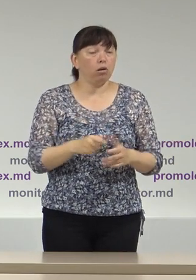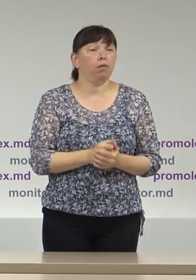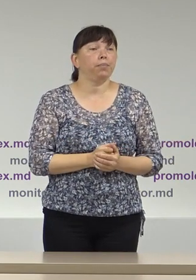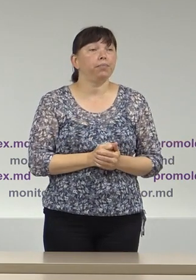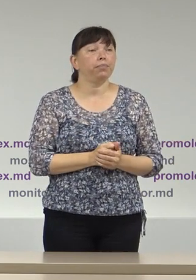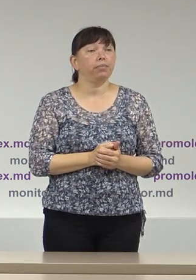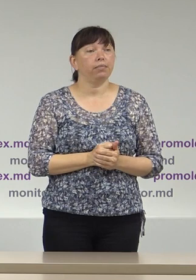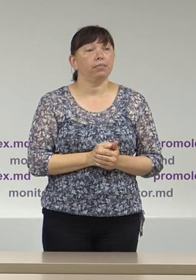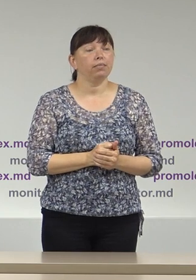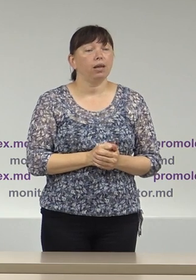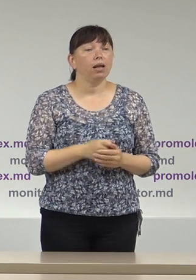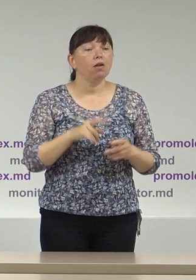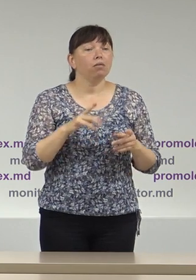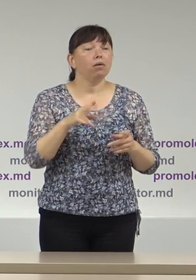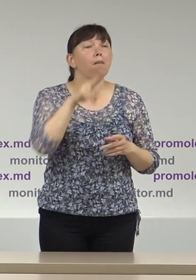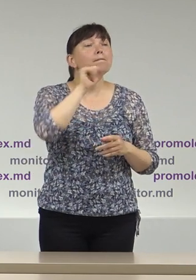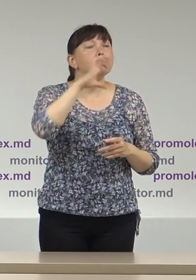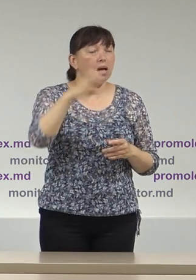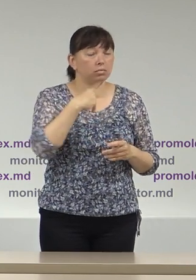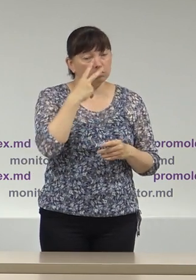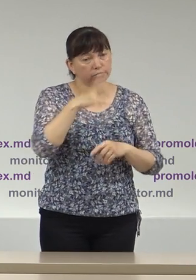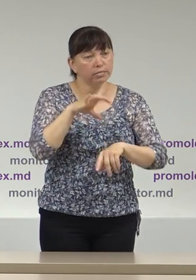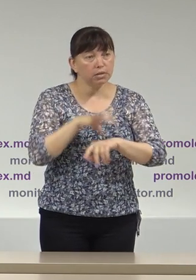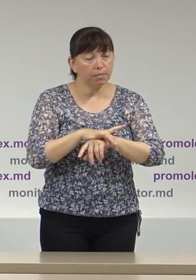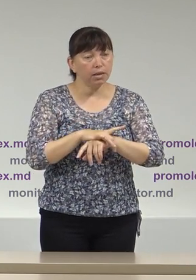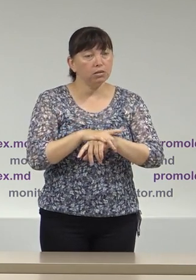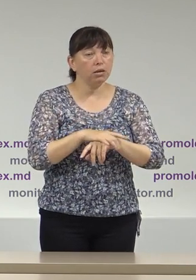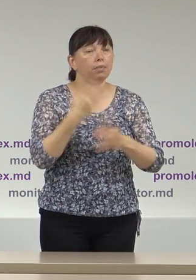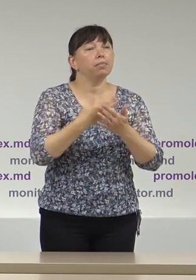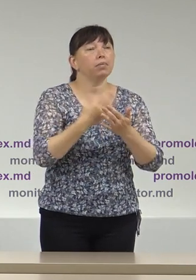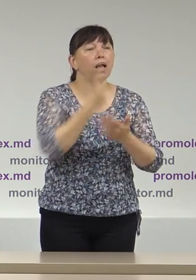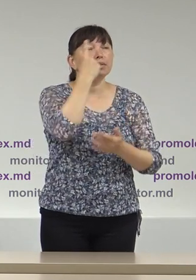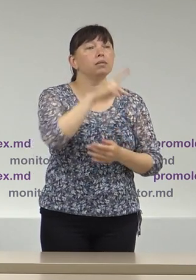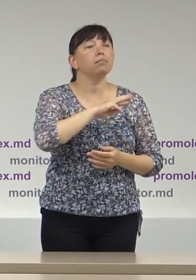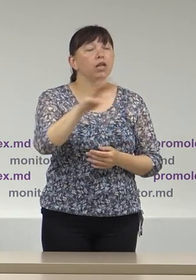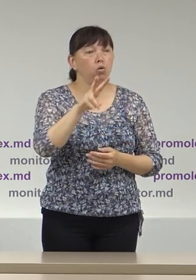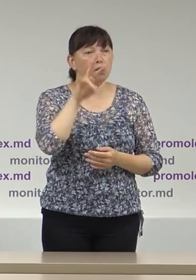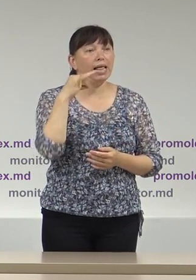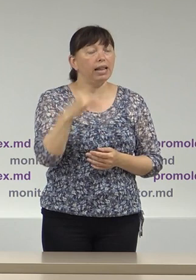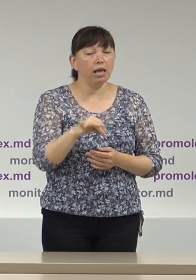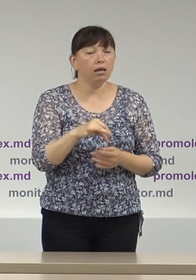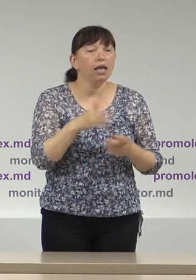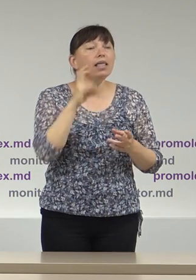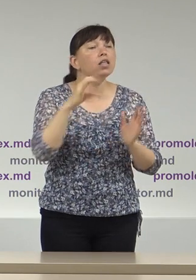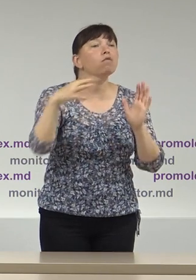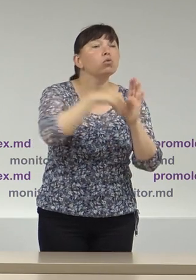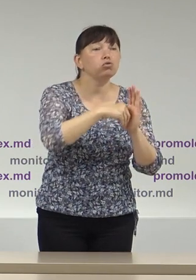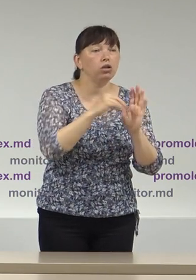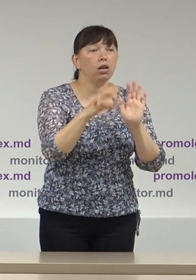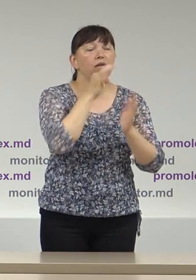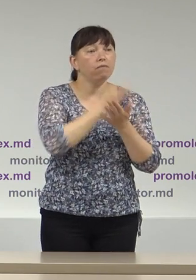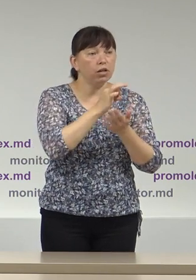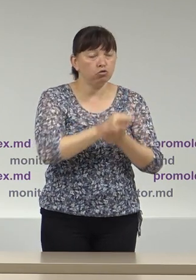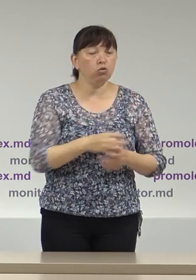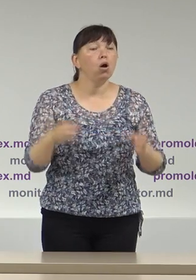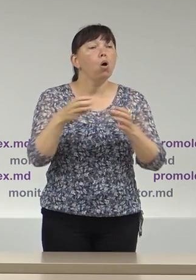în cazul PAS am constatat circa un milion lei neraportați în cazul